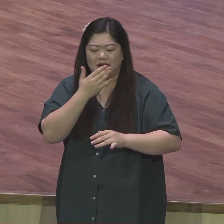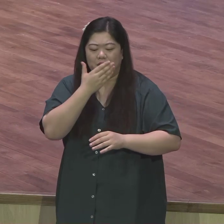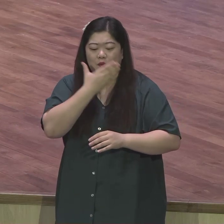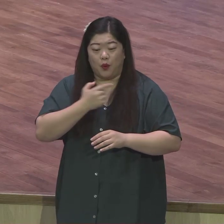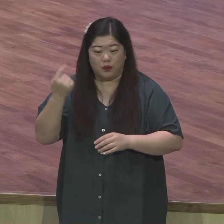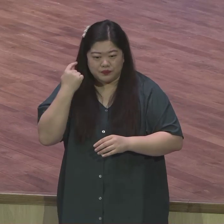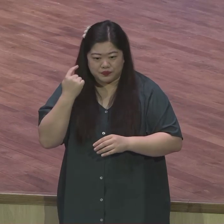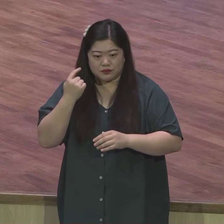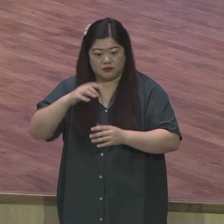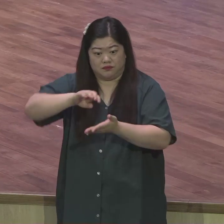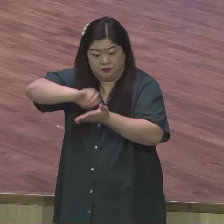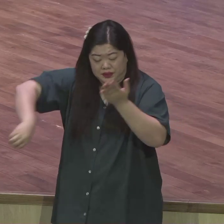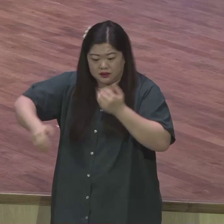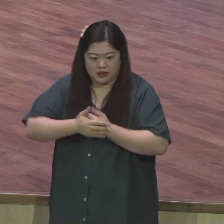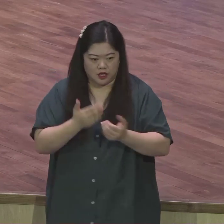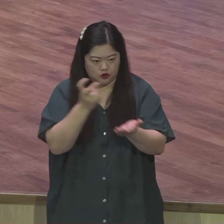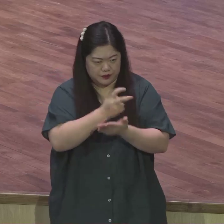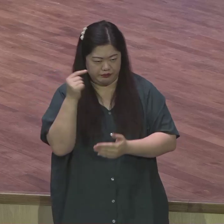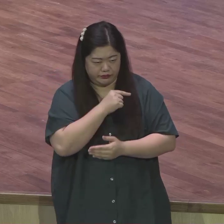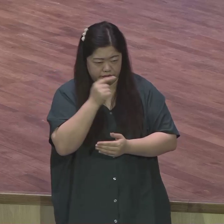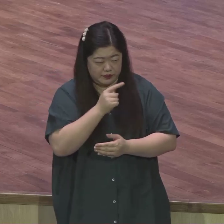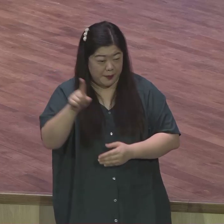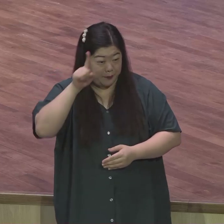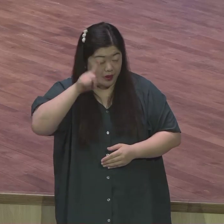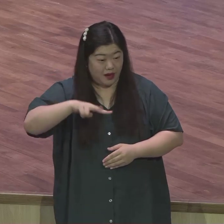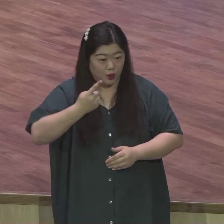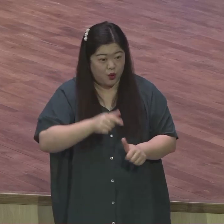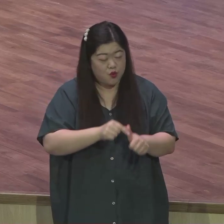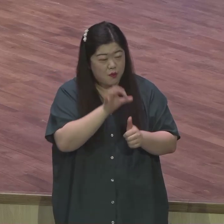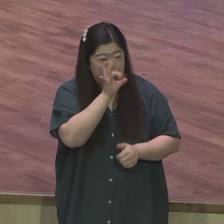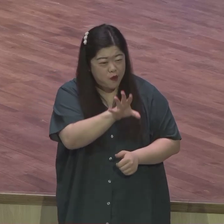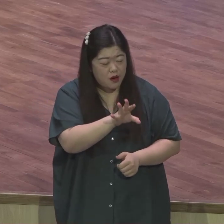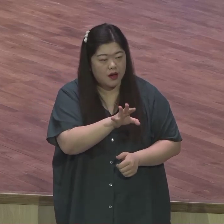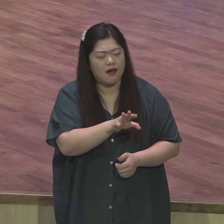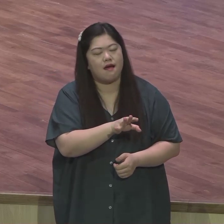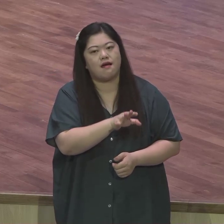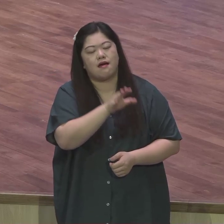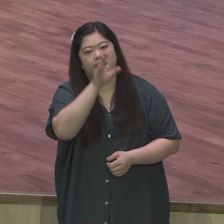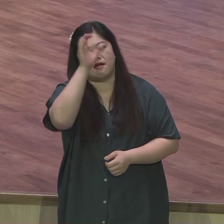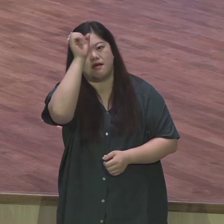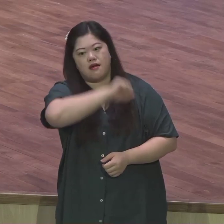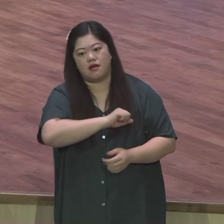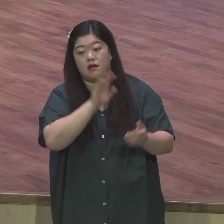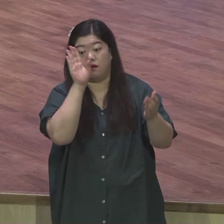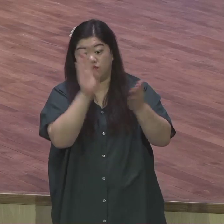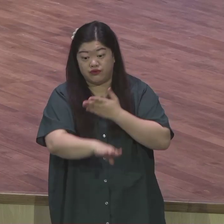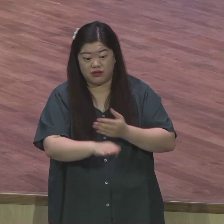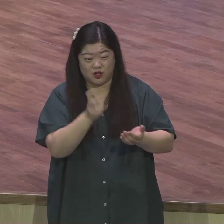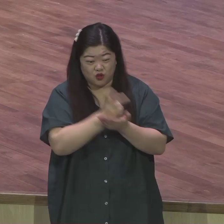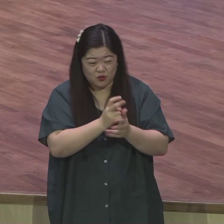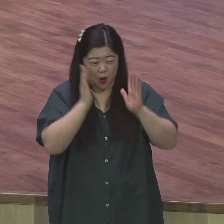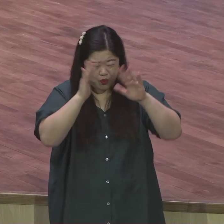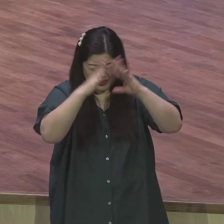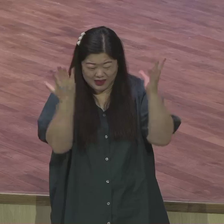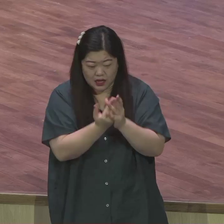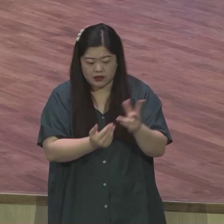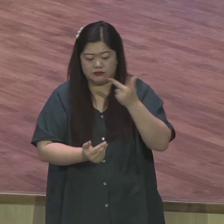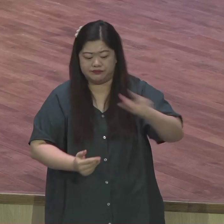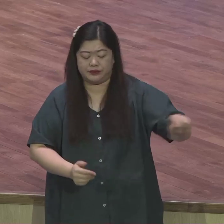알고 특별히 누구보다도 지구촌에서 가장